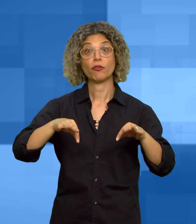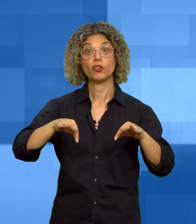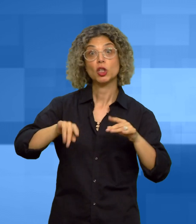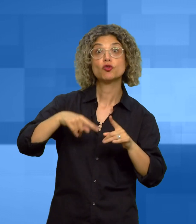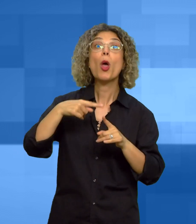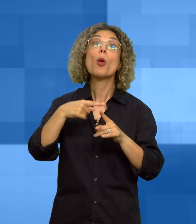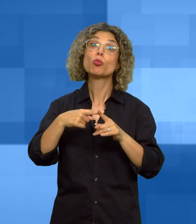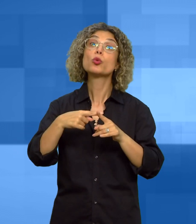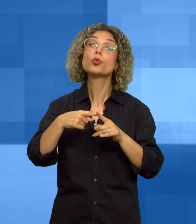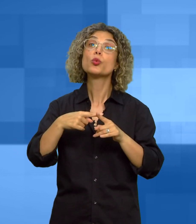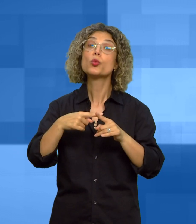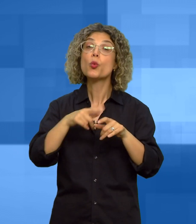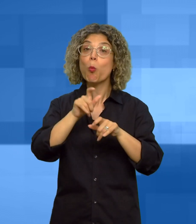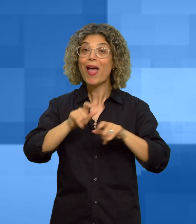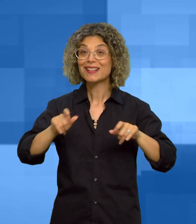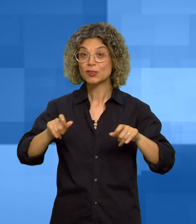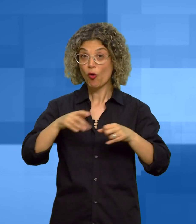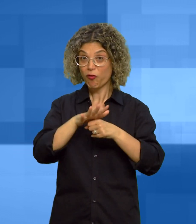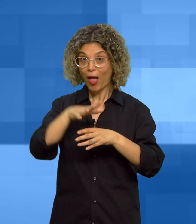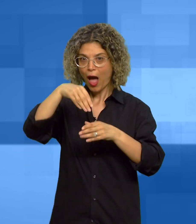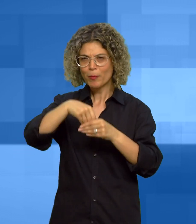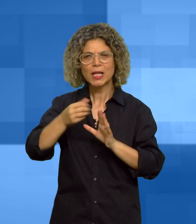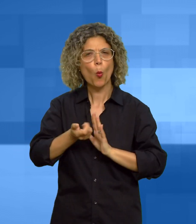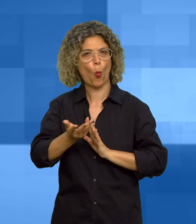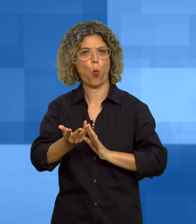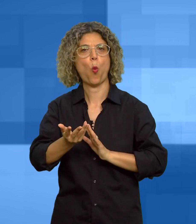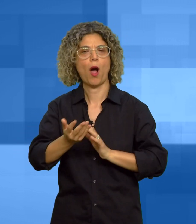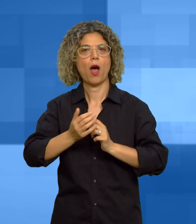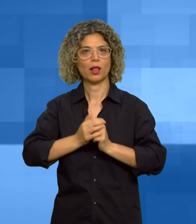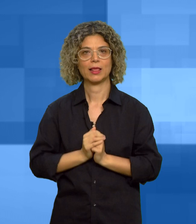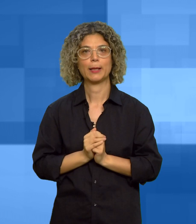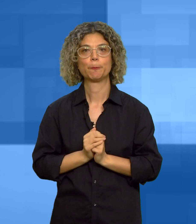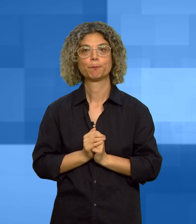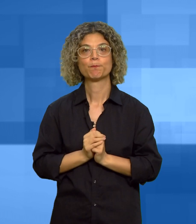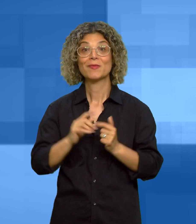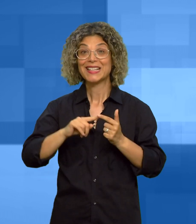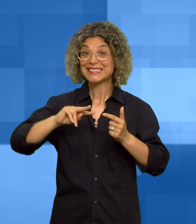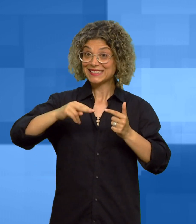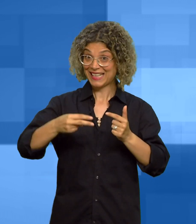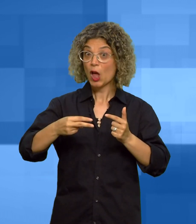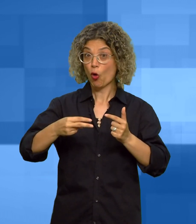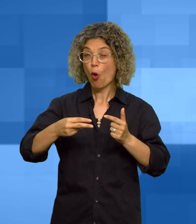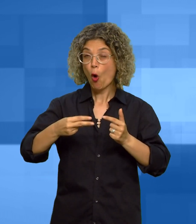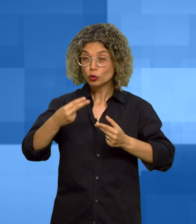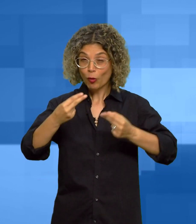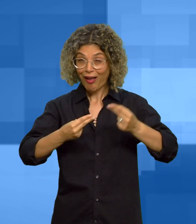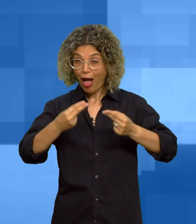'abitazione e al numero di componenti del nucleo familiare la seconda parte della